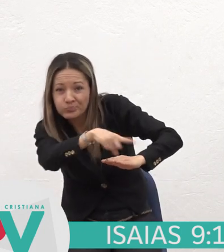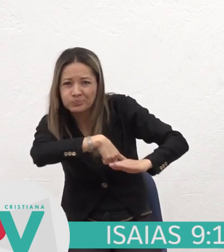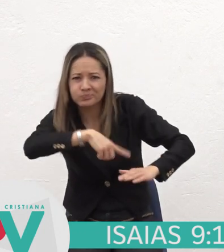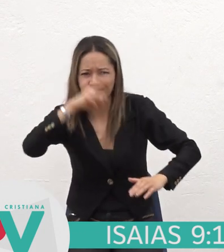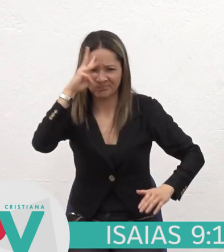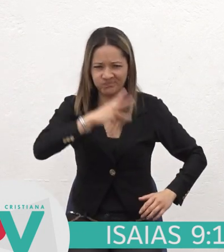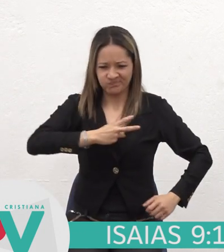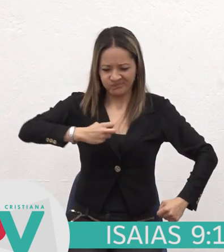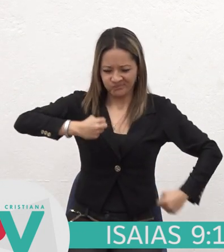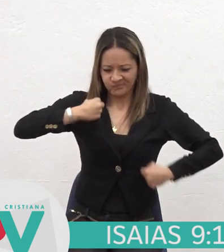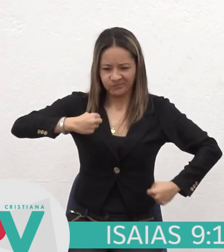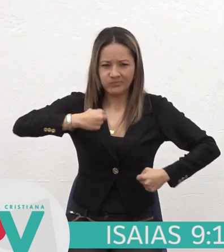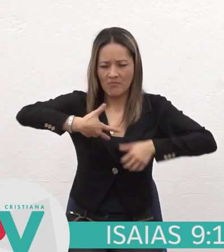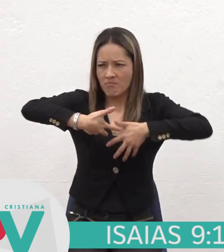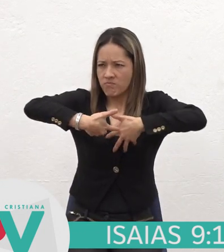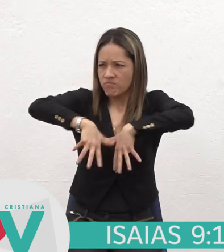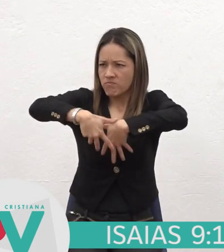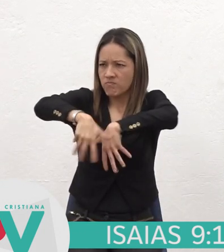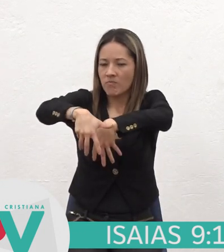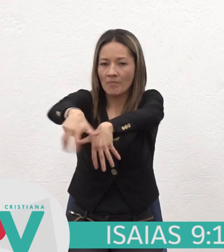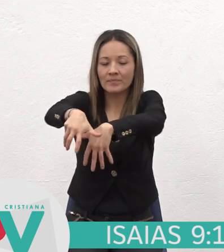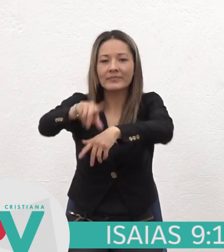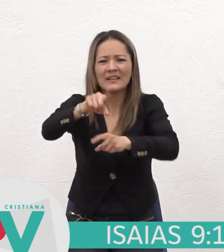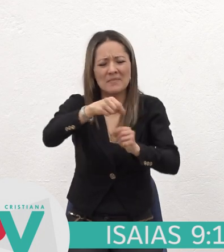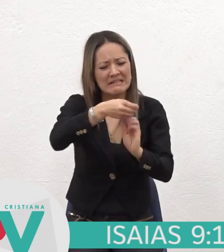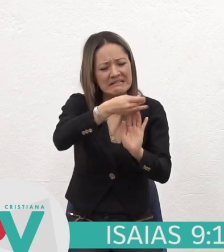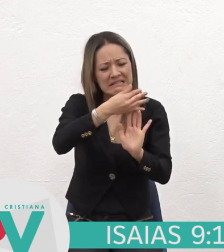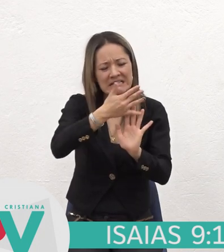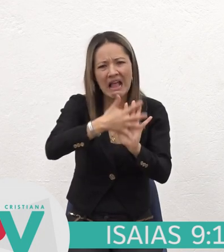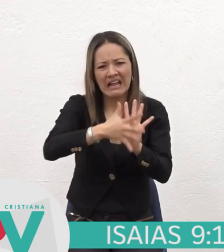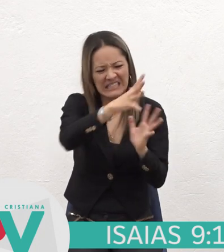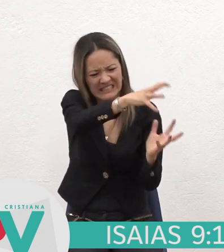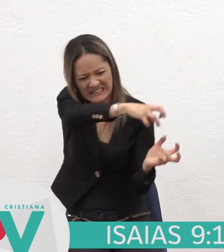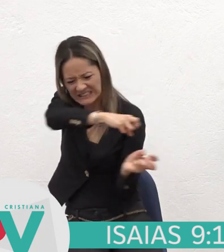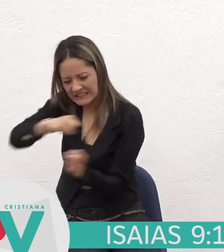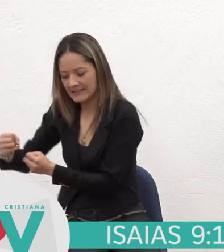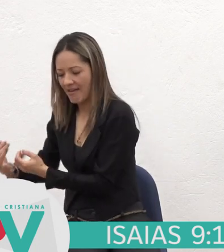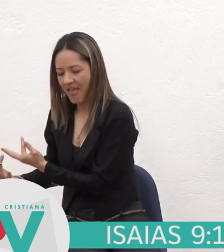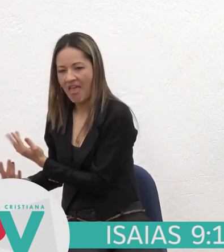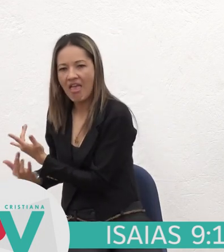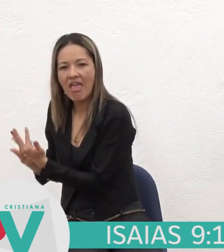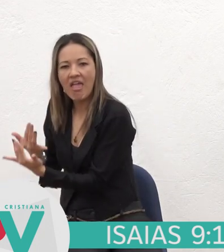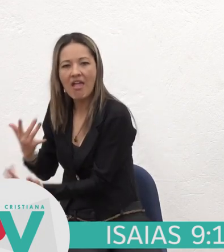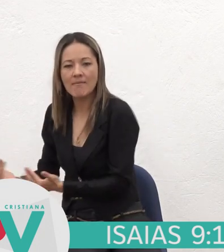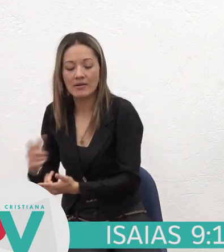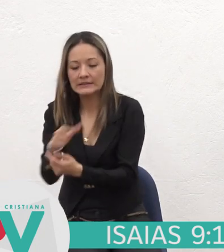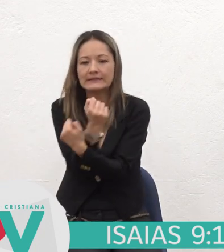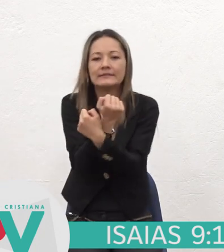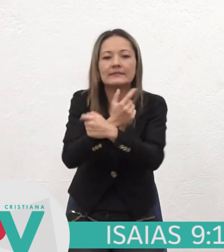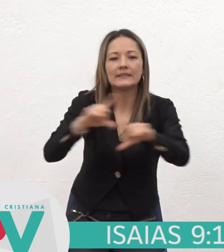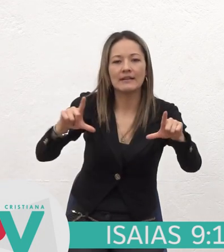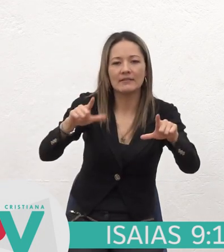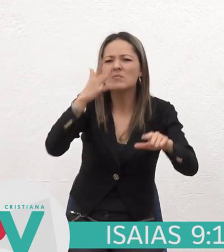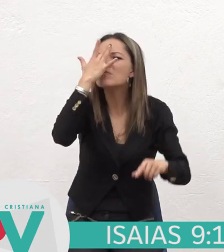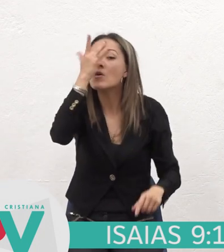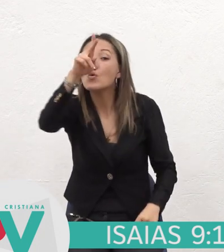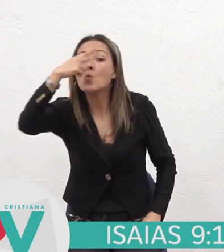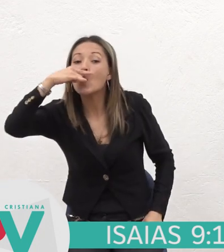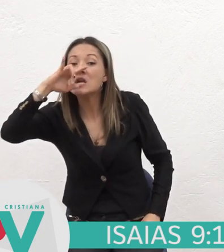batalla Y todo el manto Revolcado en sangre Serán quemados Pasto de fuego Porque un niño Nos es nacido